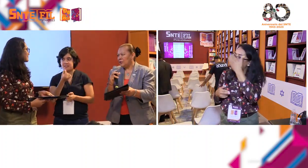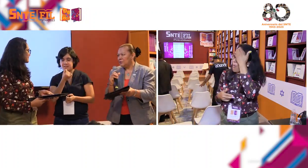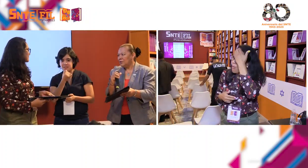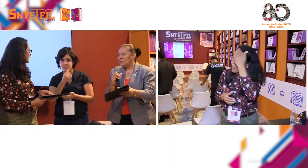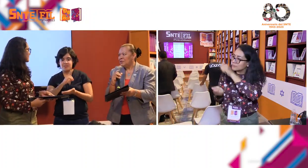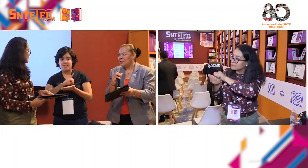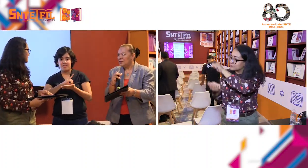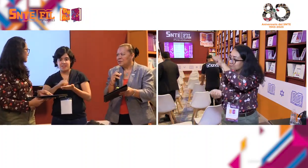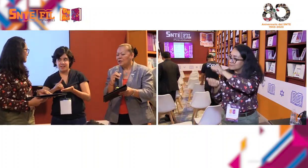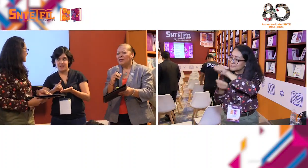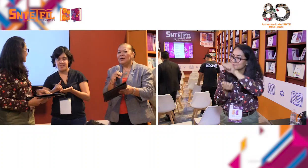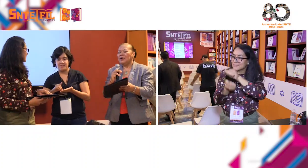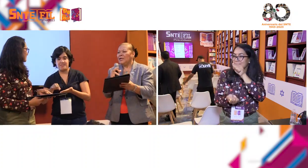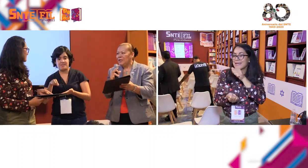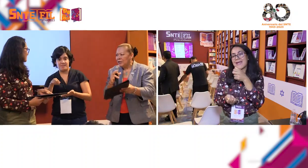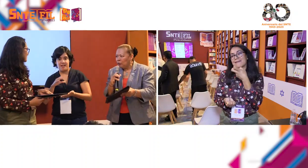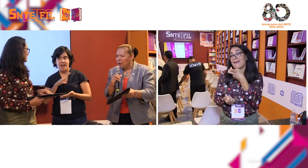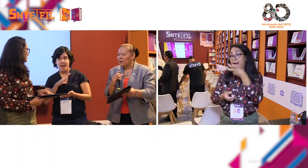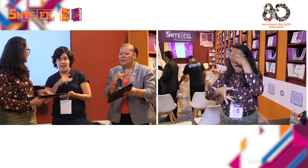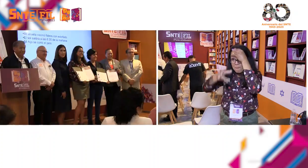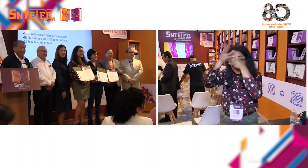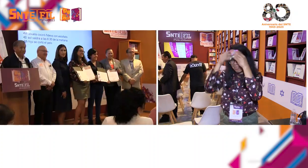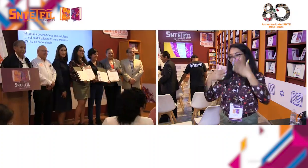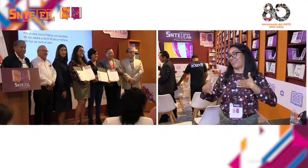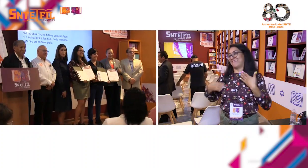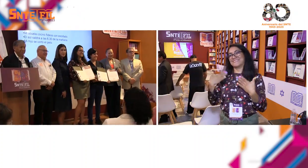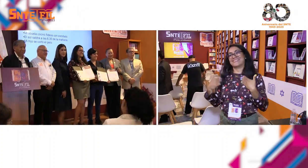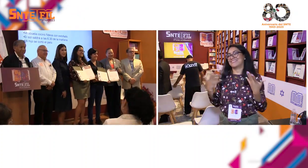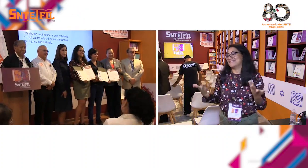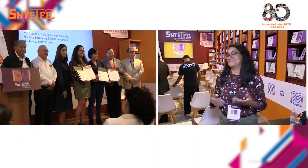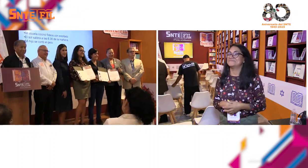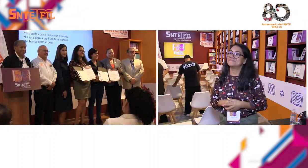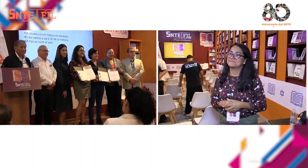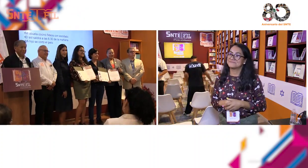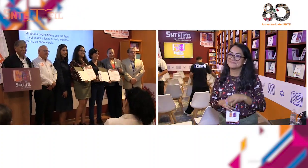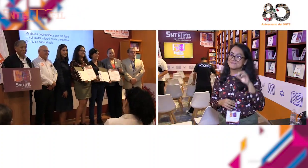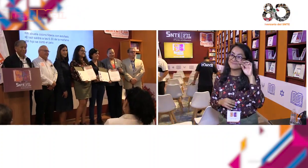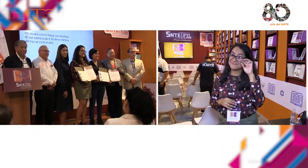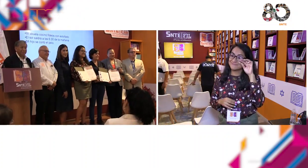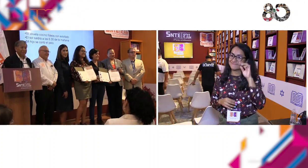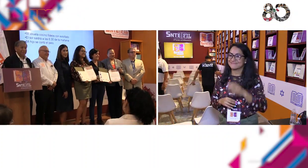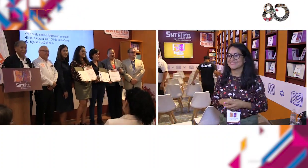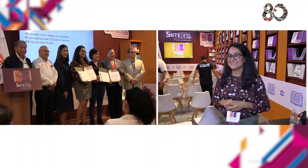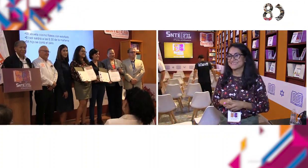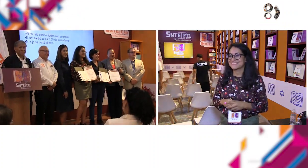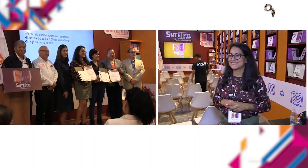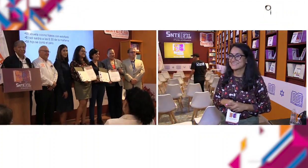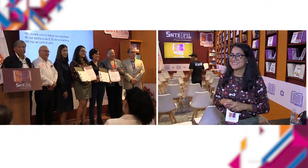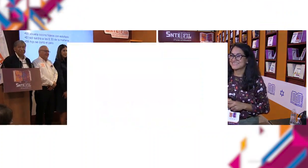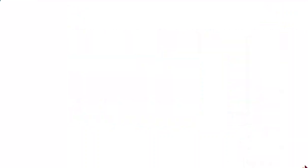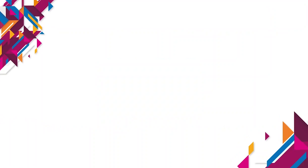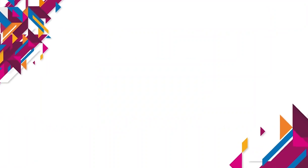aconsejo a los maestros a darse la oportunidad de seguir aprendiendo y divertirse aquí.